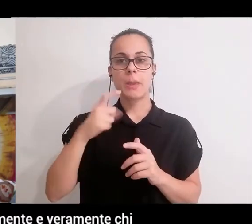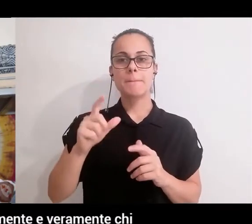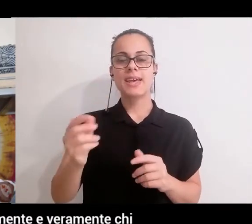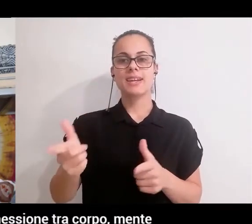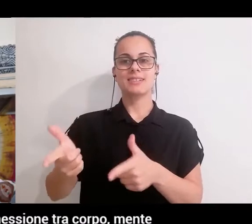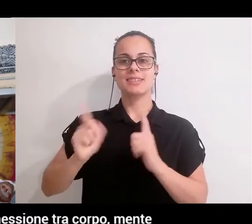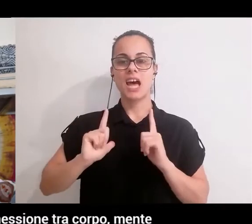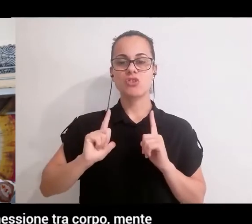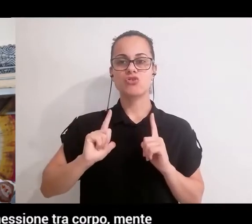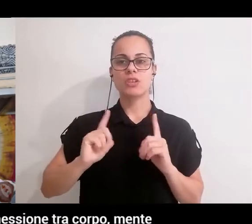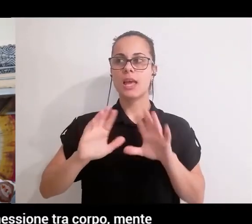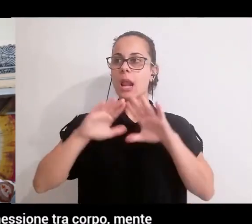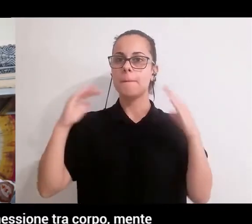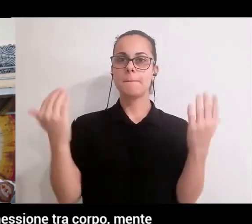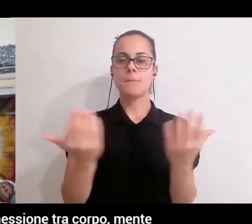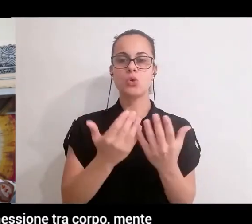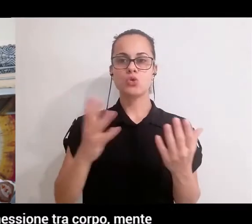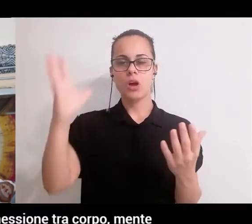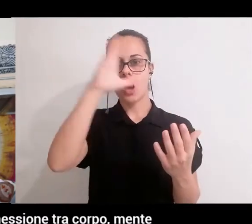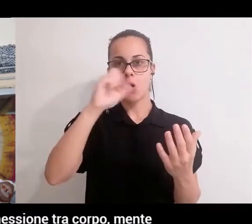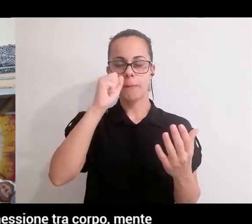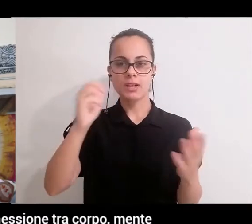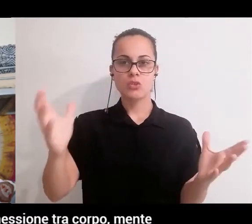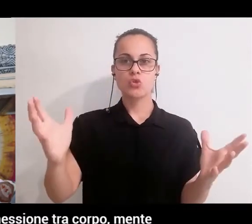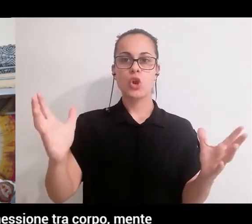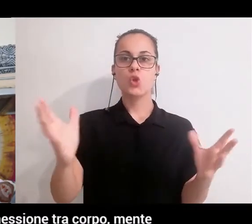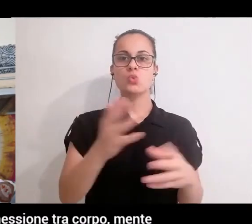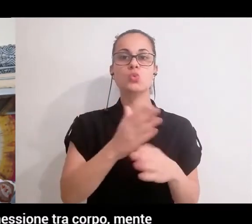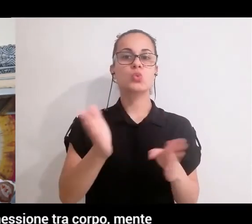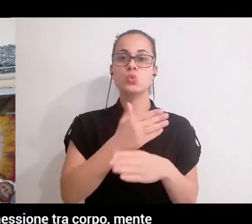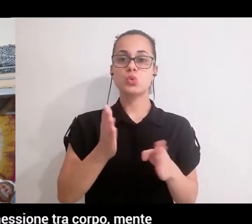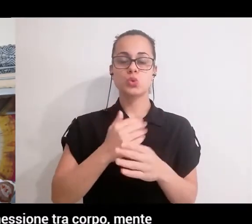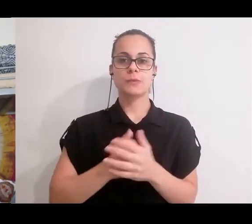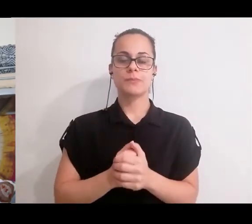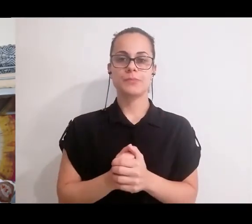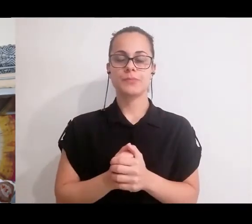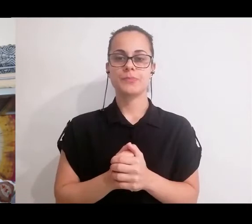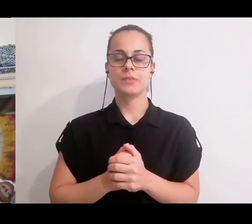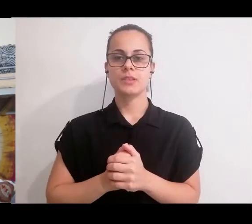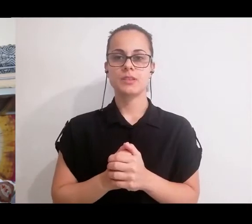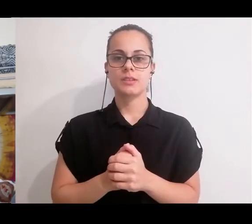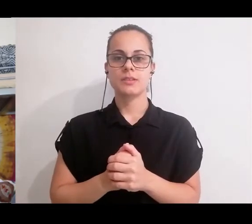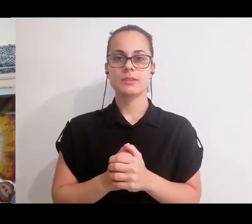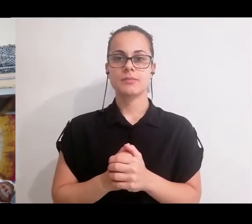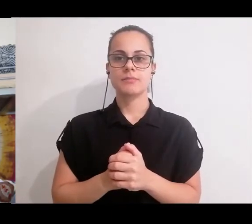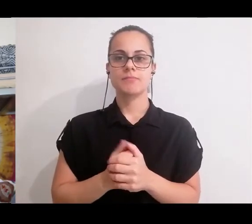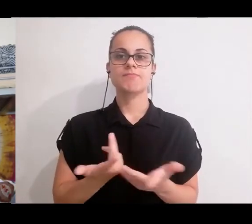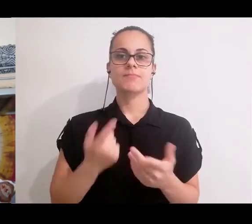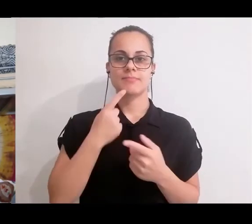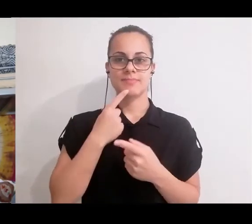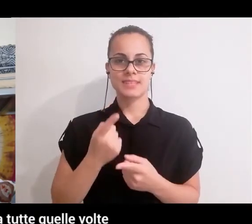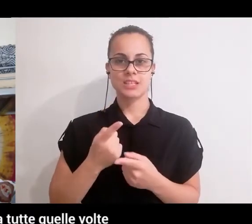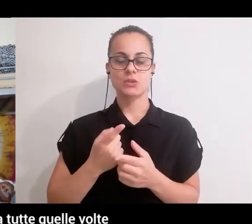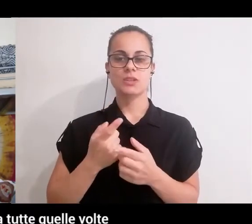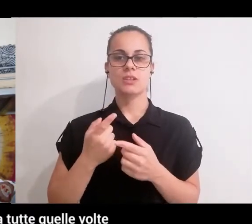veramente chi siamo quindi riformulare questa connessione tra corpo, mente e spirito. Detto